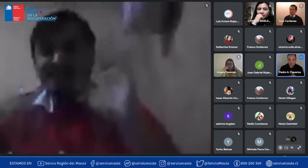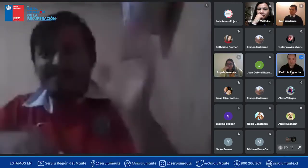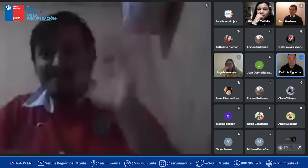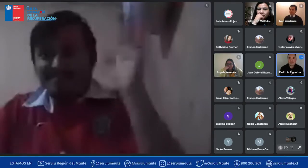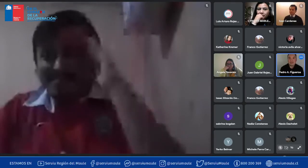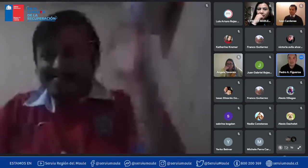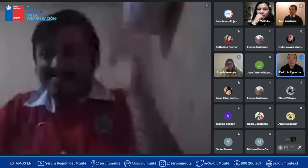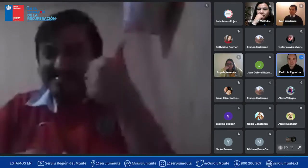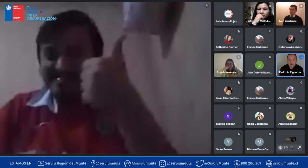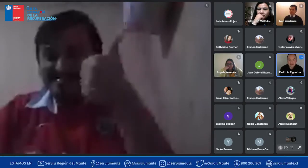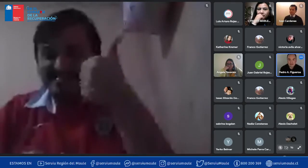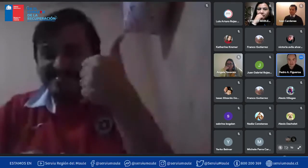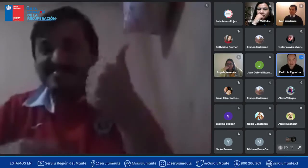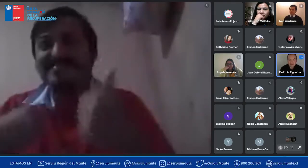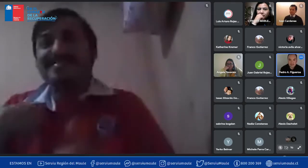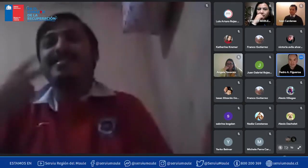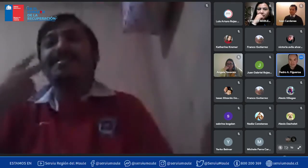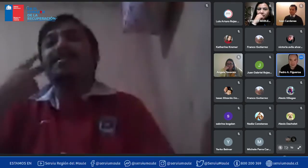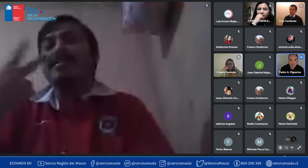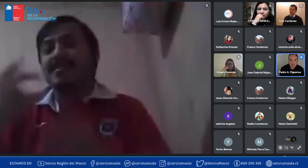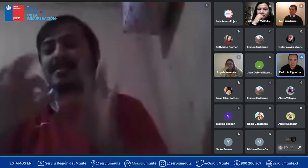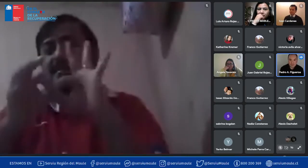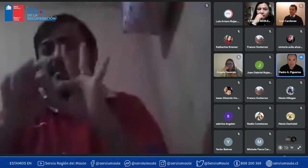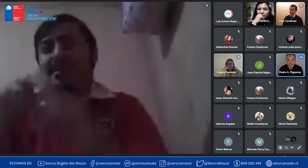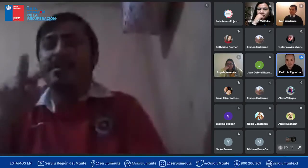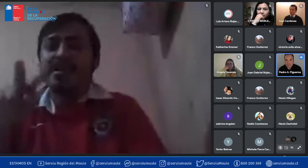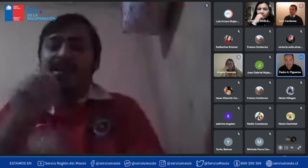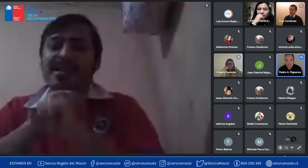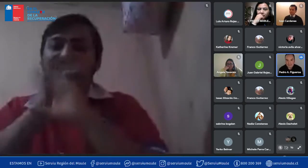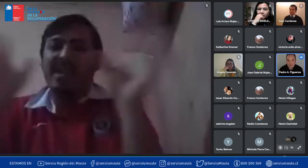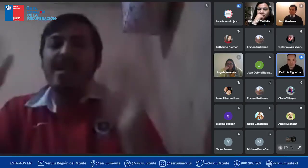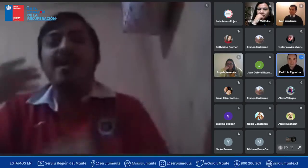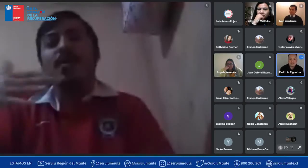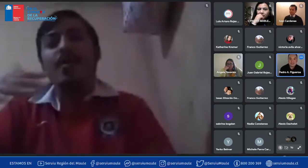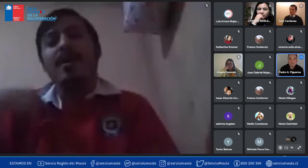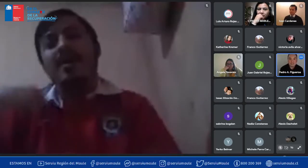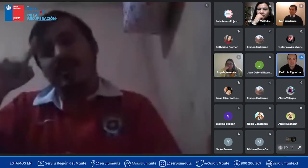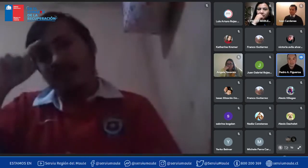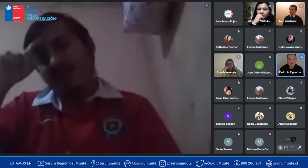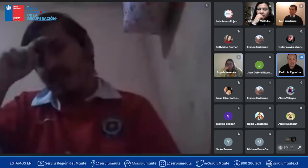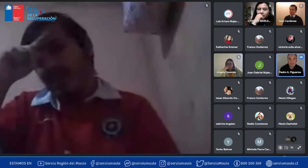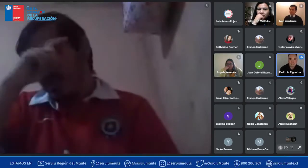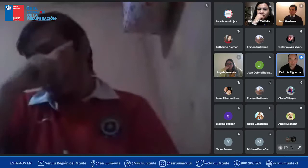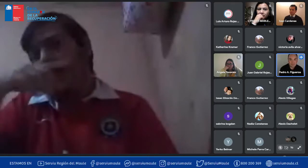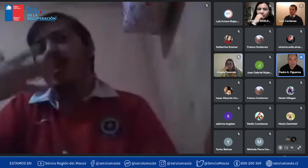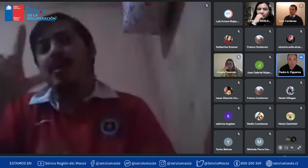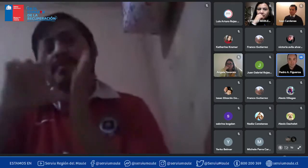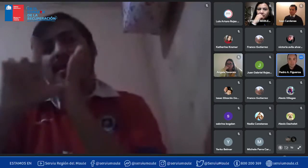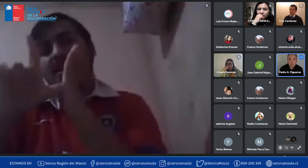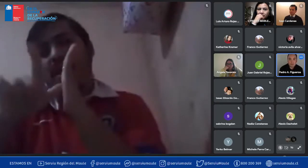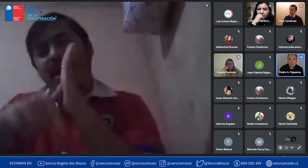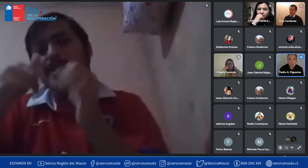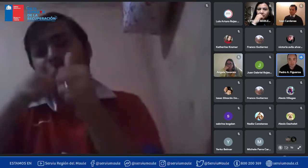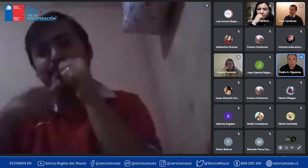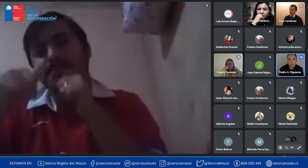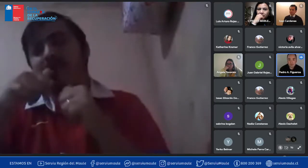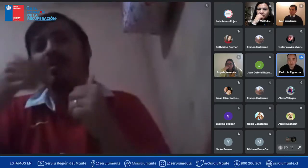hola muy bien me queda claro la interpretación hay un tema que es un poco difícil y un poco lento a veces porque